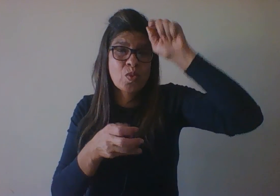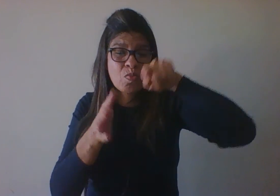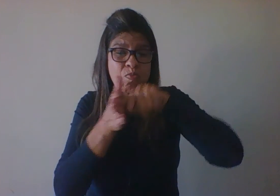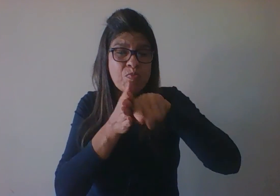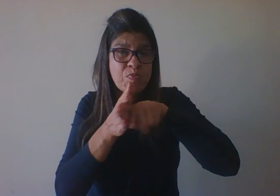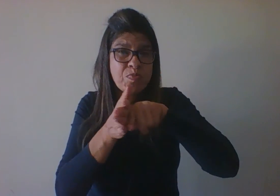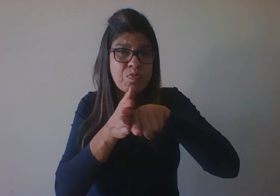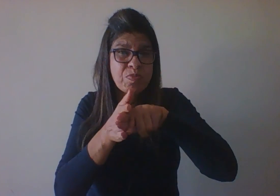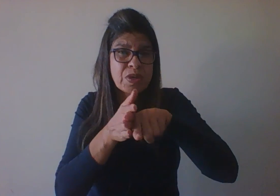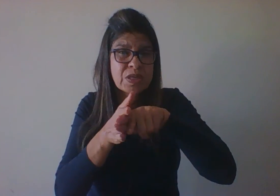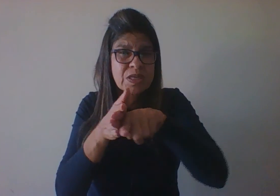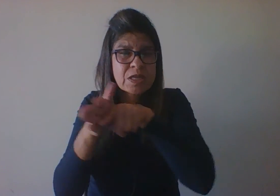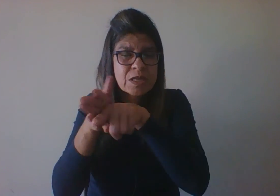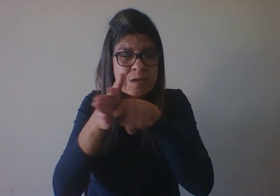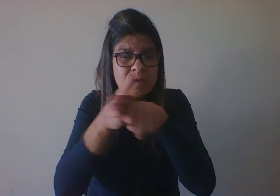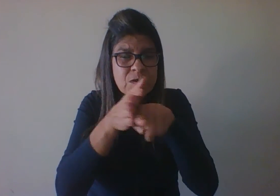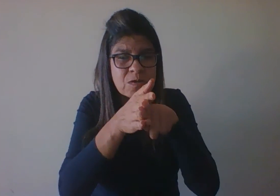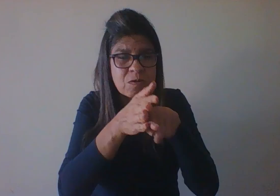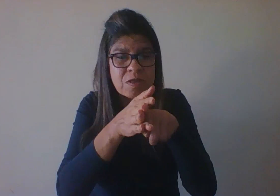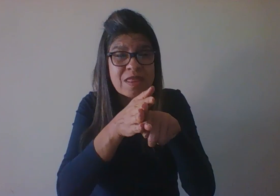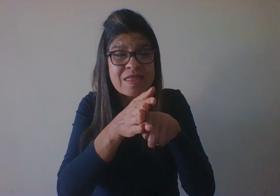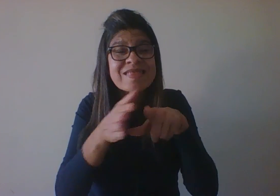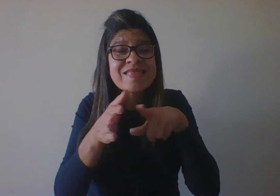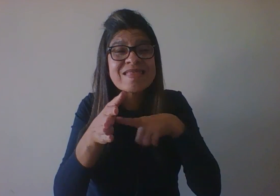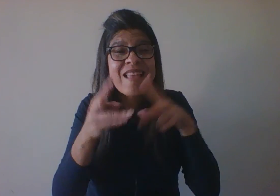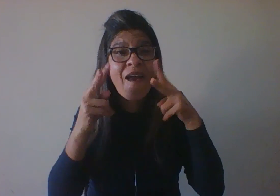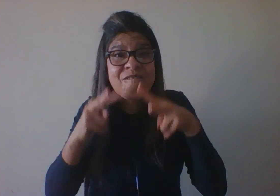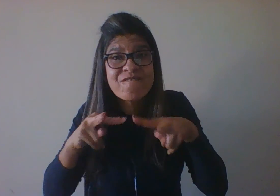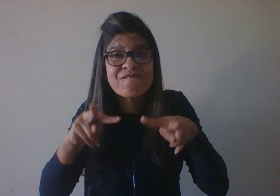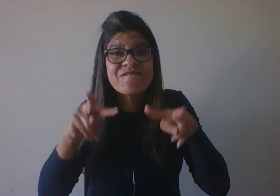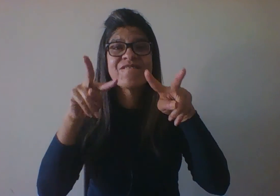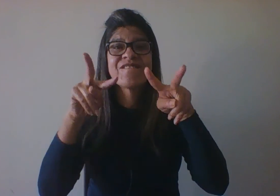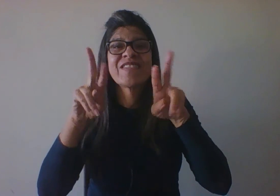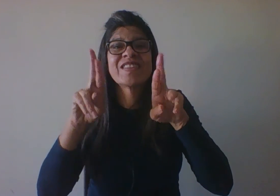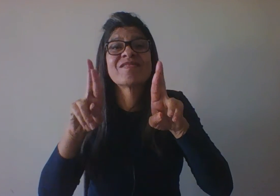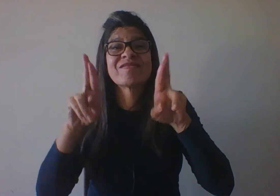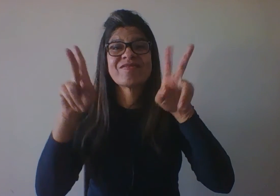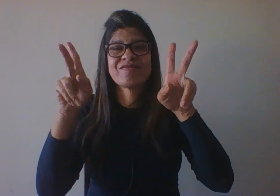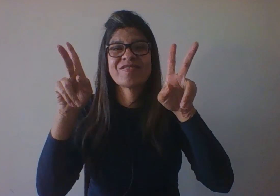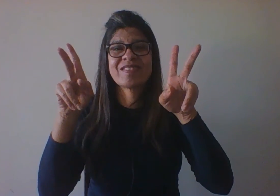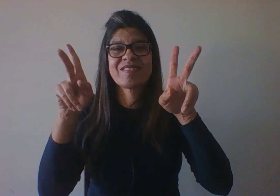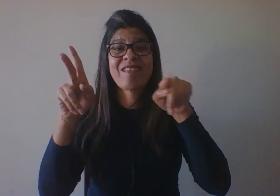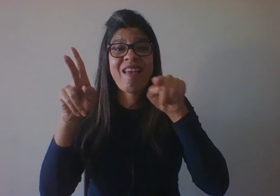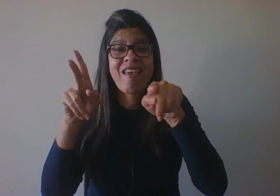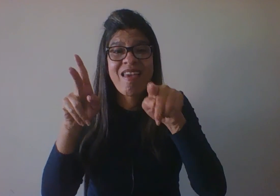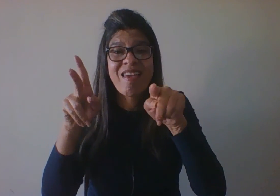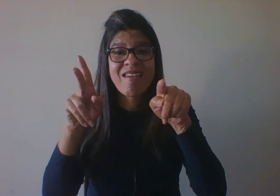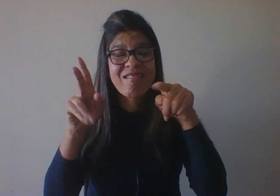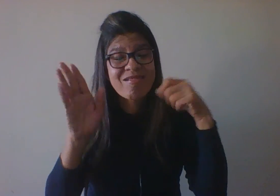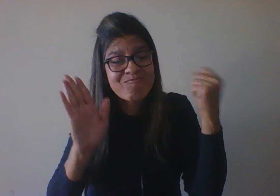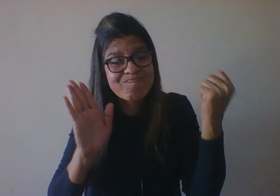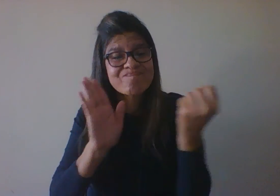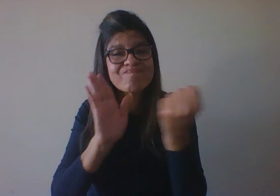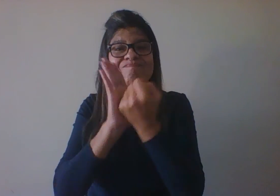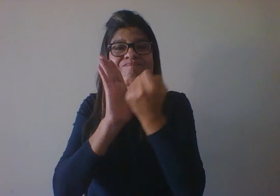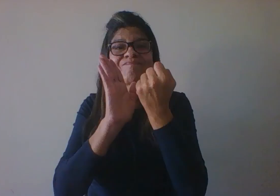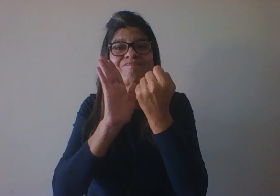epistemologia que determina um marco teórico, que determina um modelo teórico, que é um conjunto de